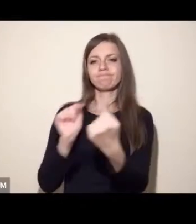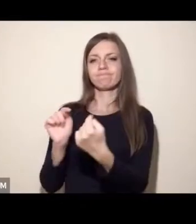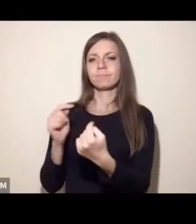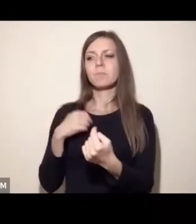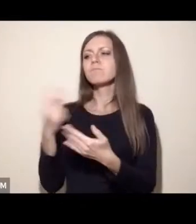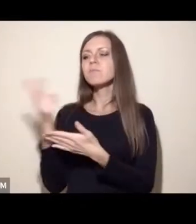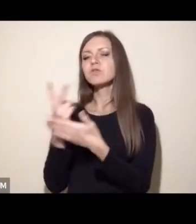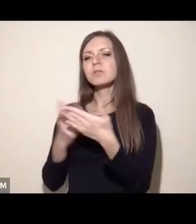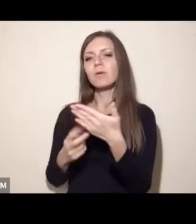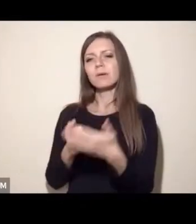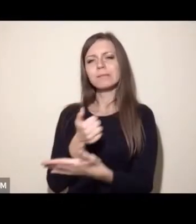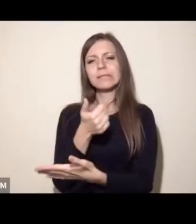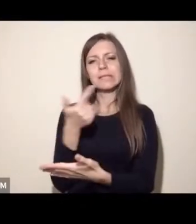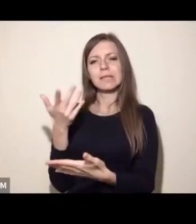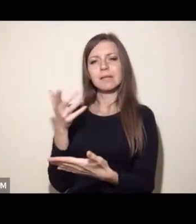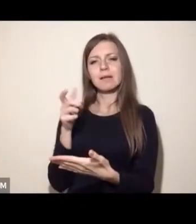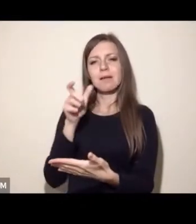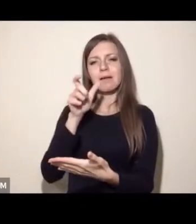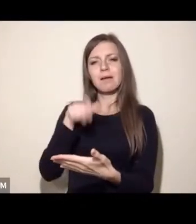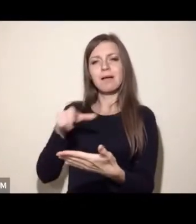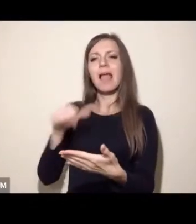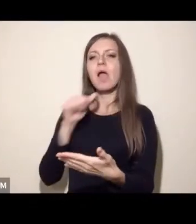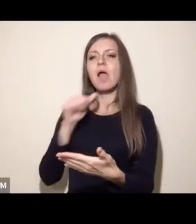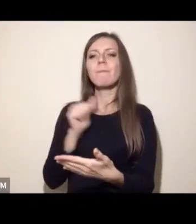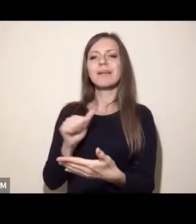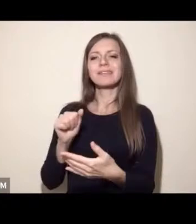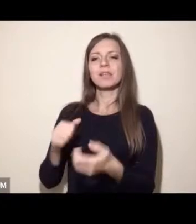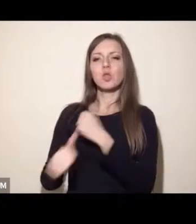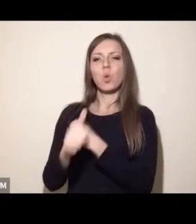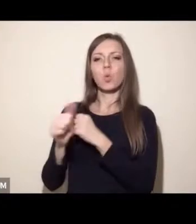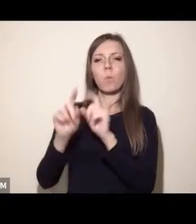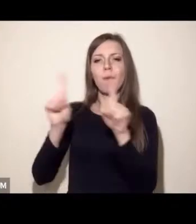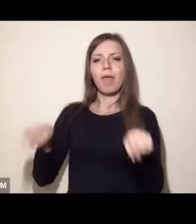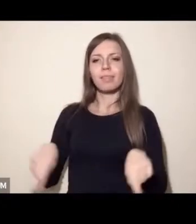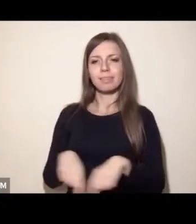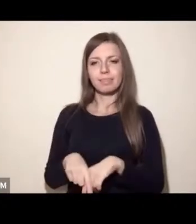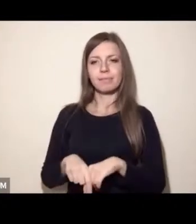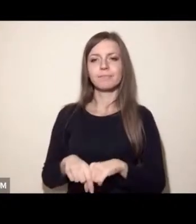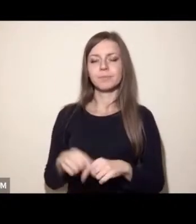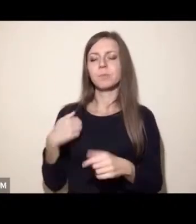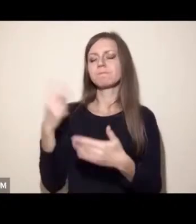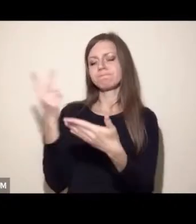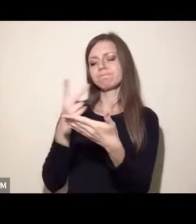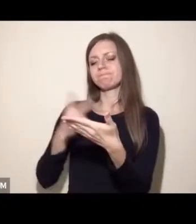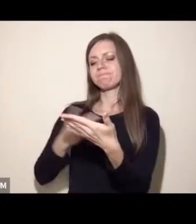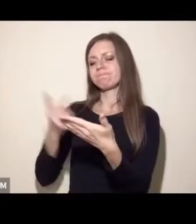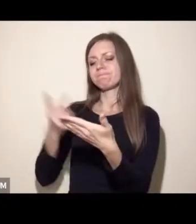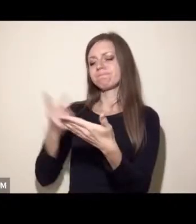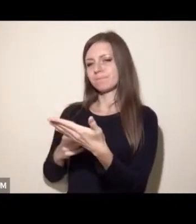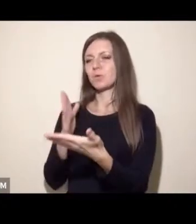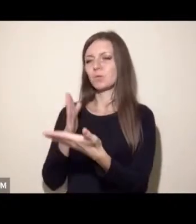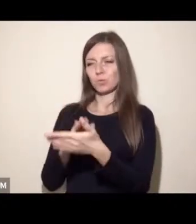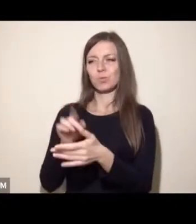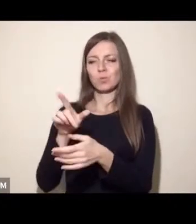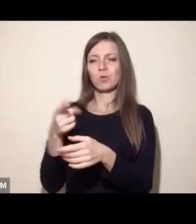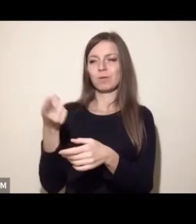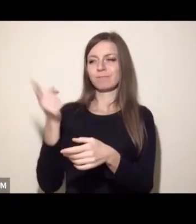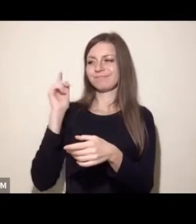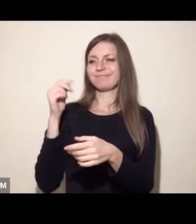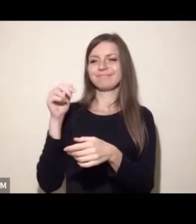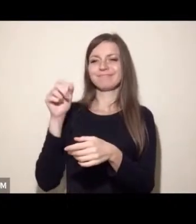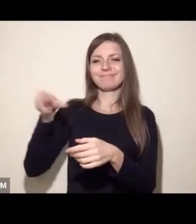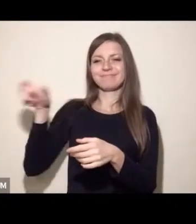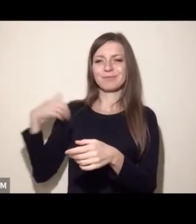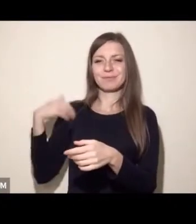przeczytałem zarówno kilka ważnych europejskich dokumentów związanych z tymi strategiami, o których wiele już zostało dzisiaj powiedziane. I